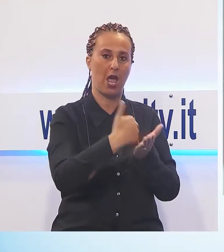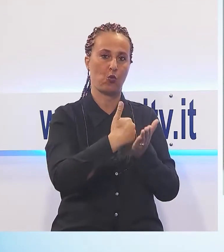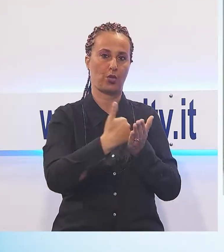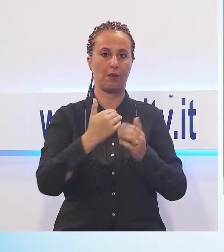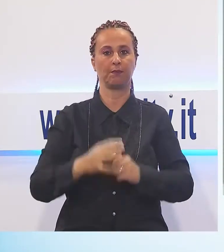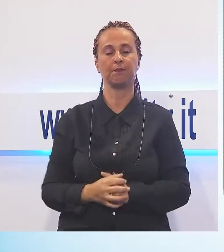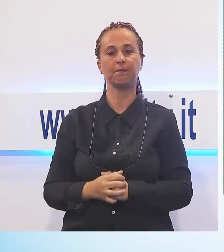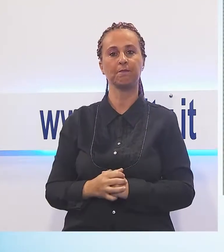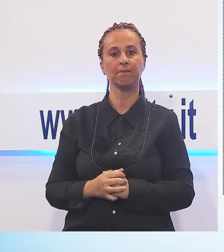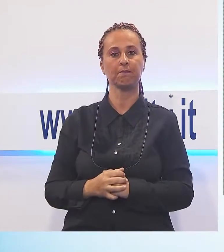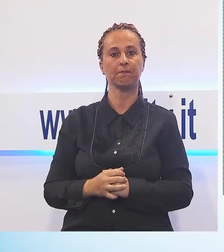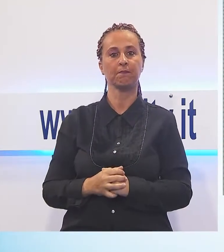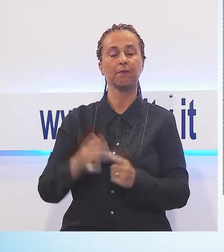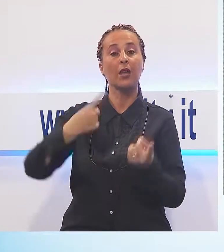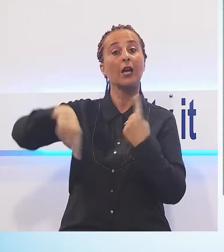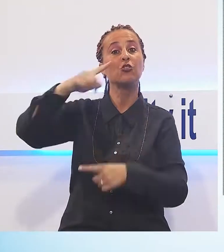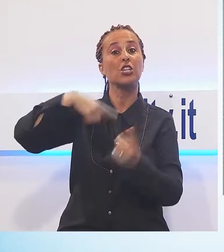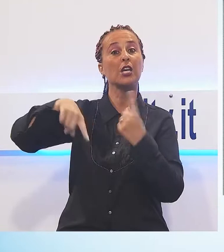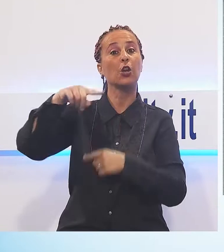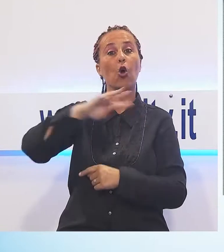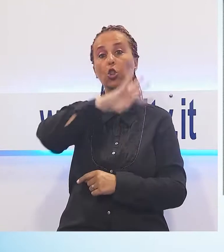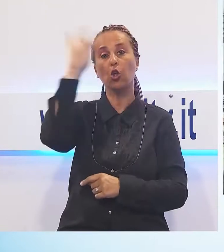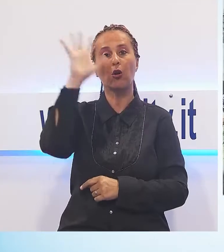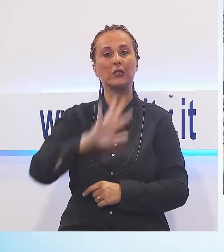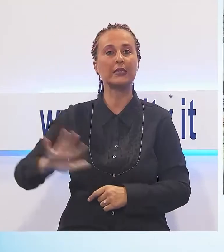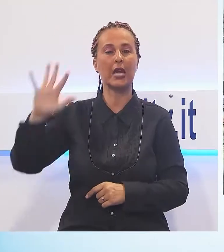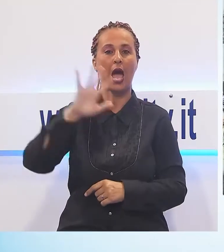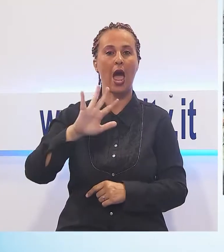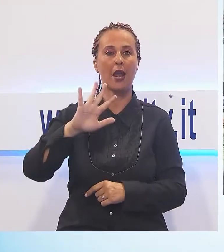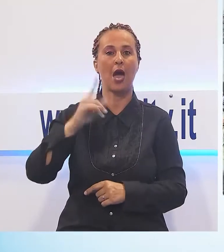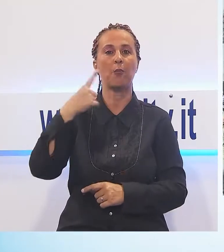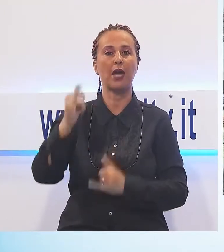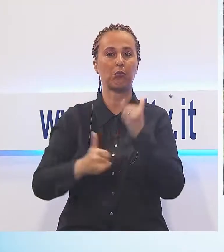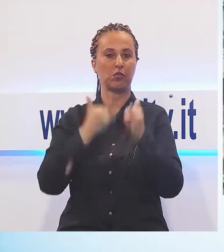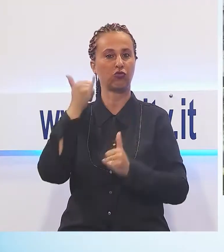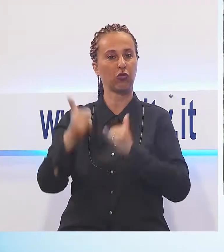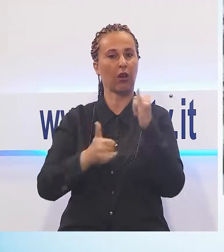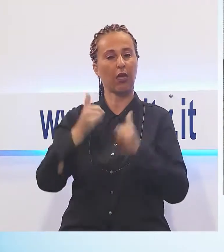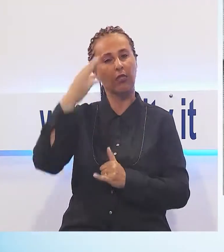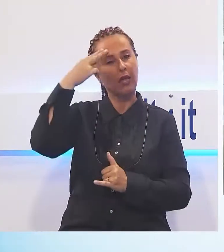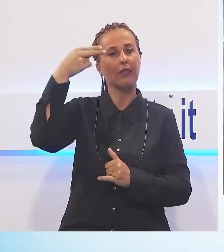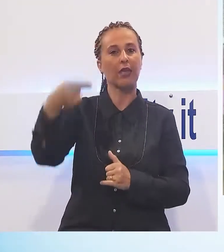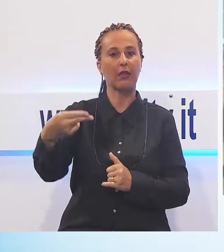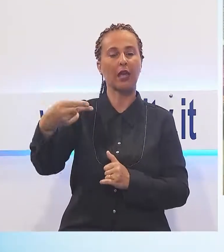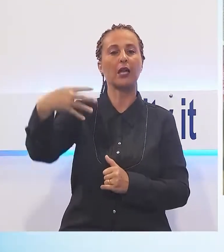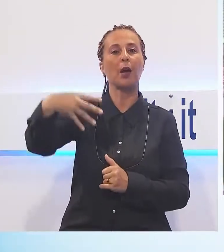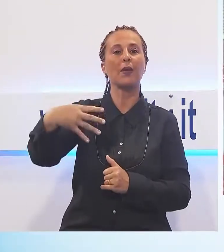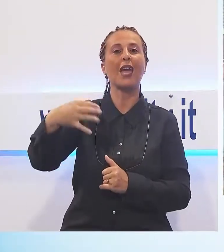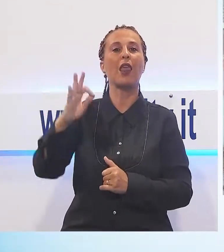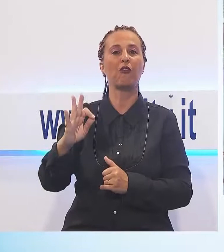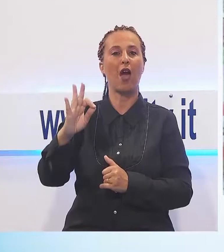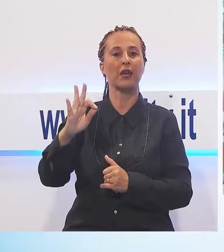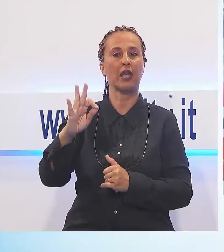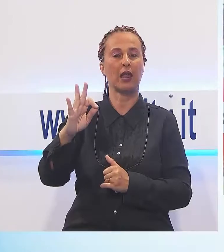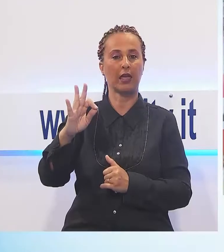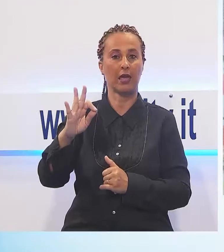Giro di Toscana Grandi Firme, presentata la ventitresima edizione della Bella Corsa intitolata Michela Fanini, Patron Brunello promette scintille